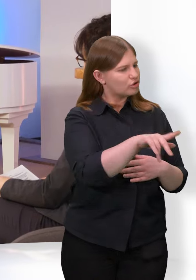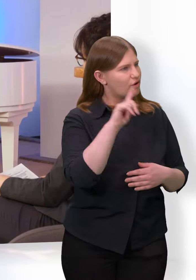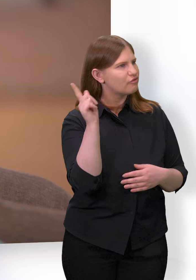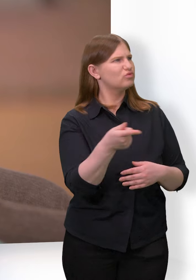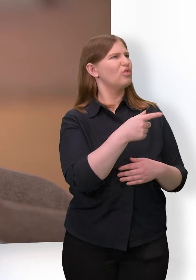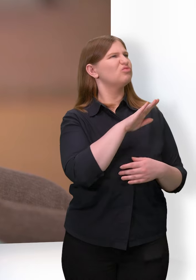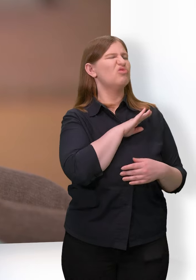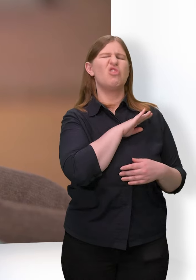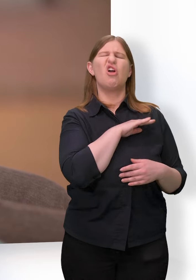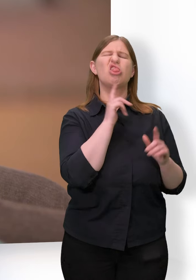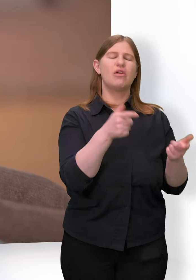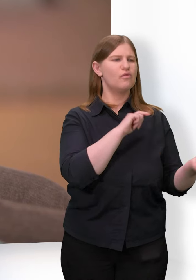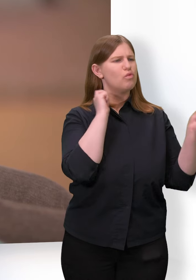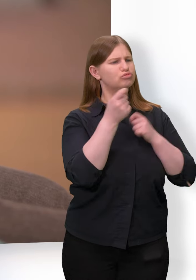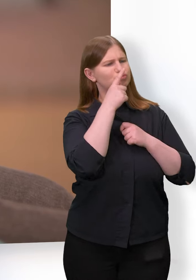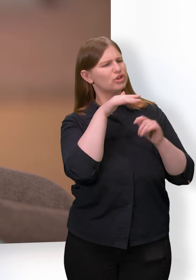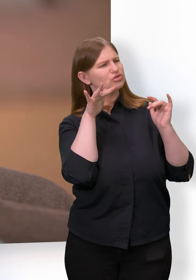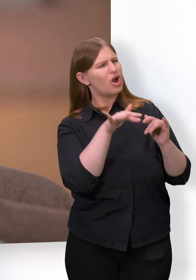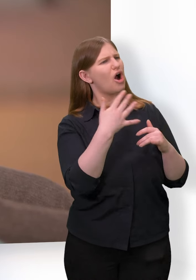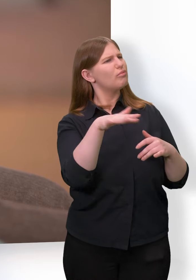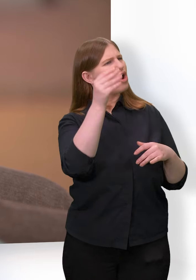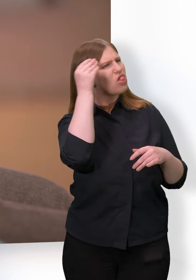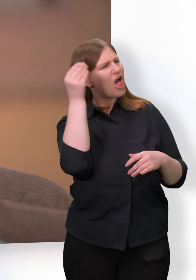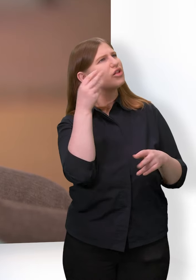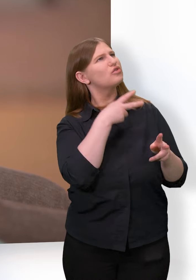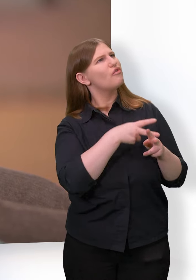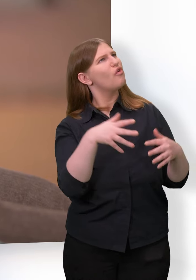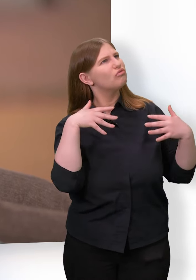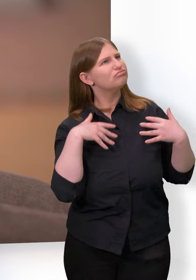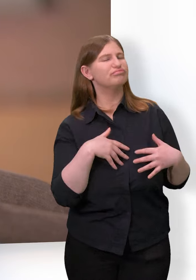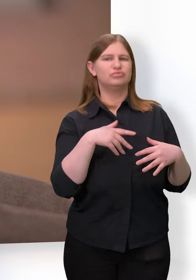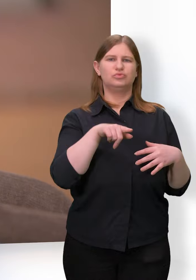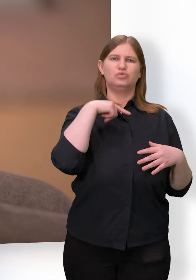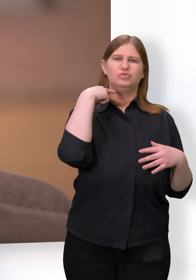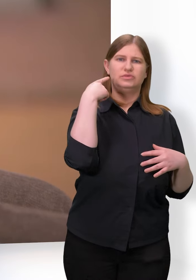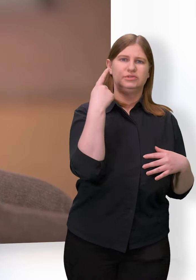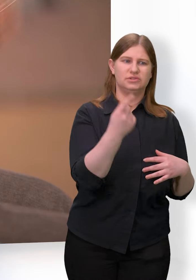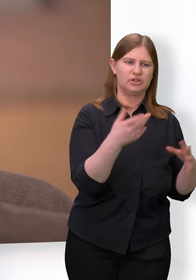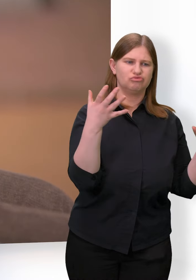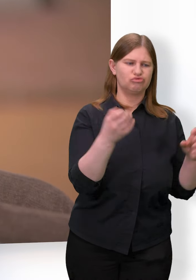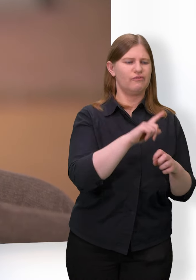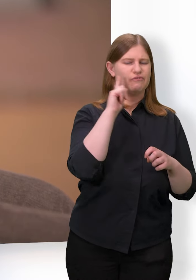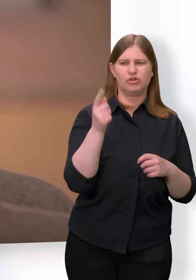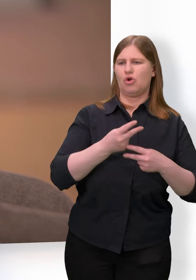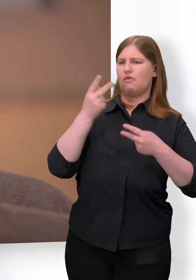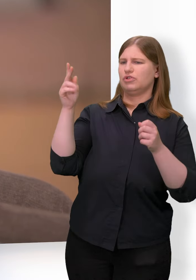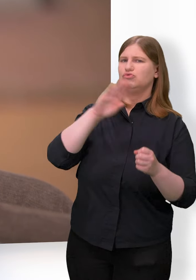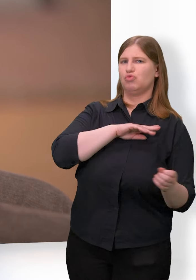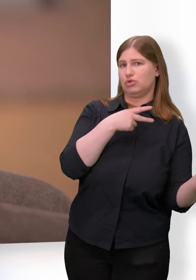wieder ins Lernen reinkommen und damit dann vielleicht auch wieder in die öffentliche Schule gehen können. Das ist so die eine Idee.